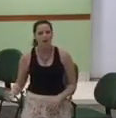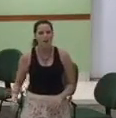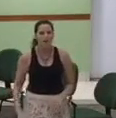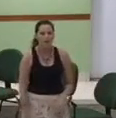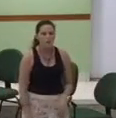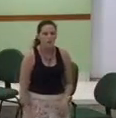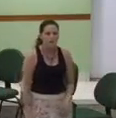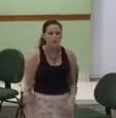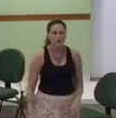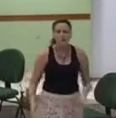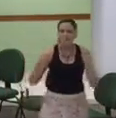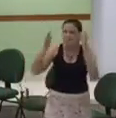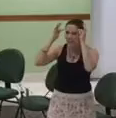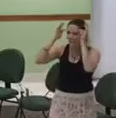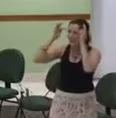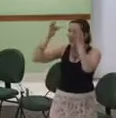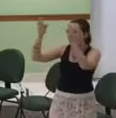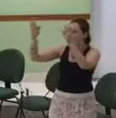Te agradeço